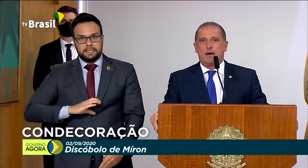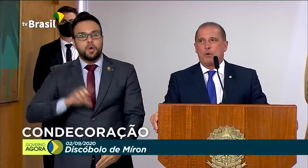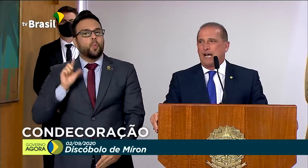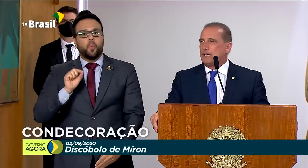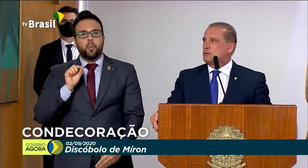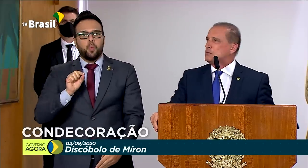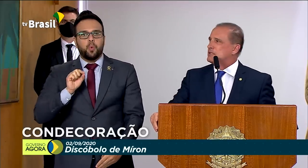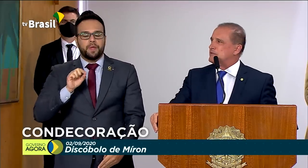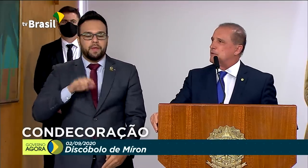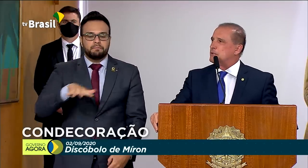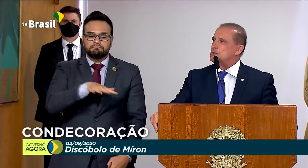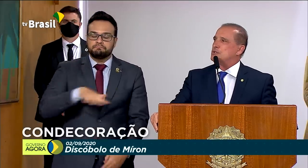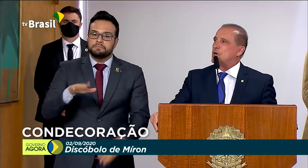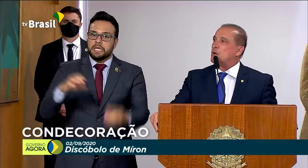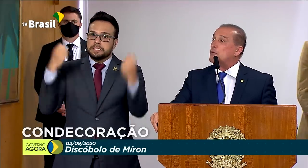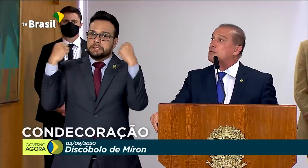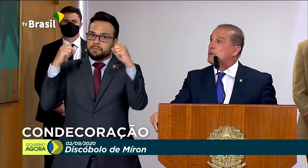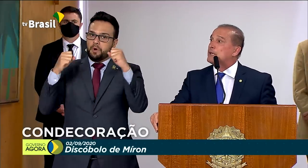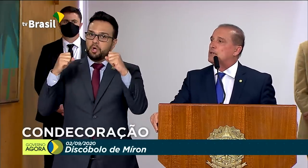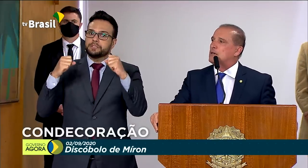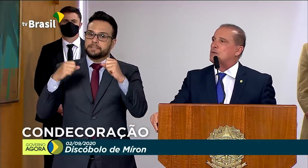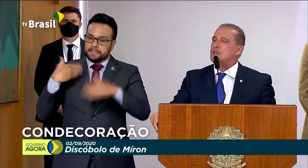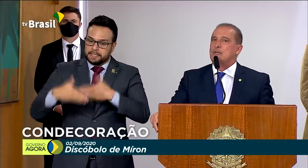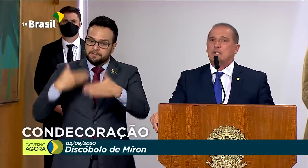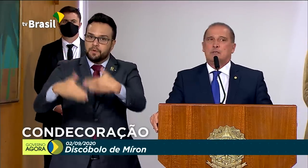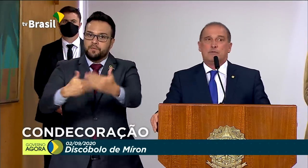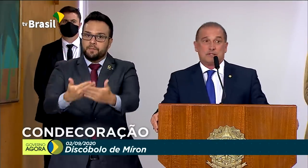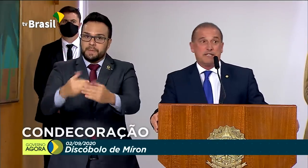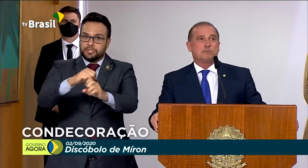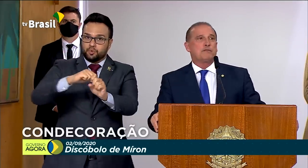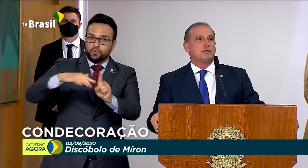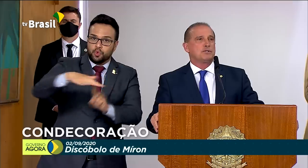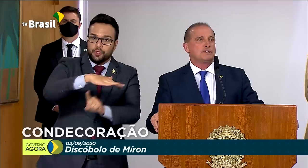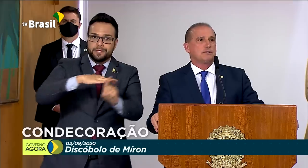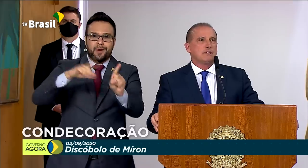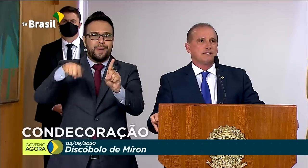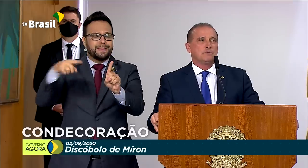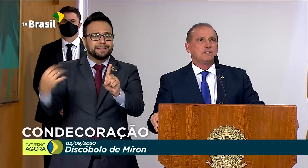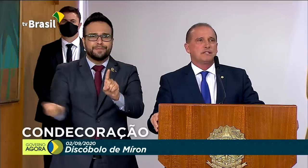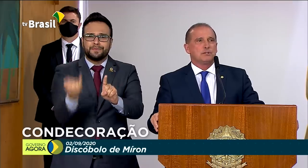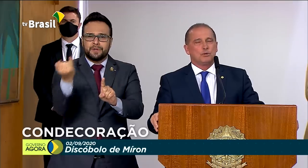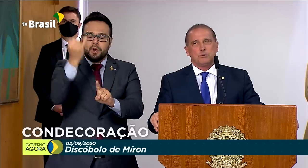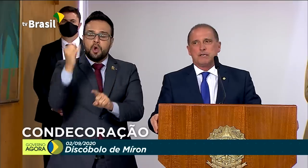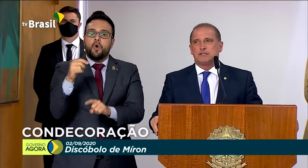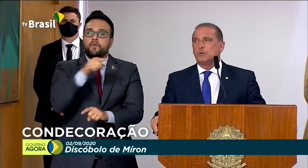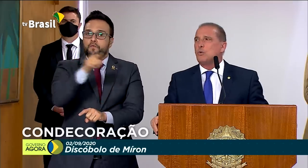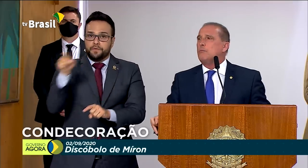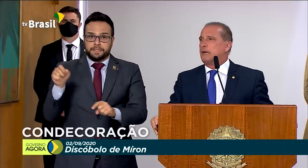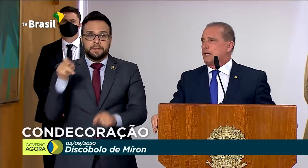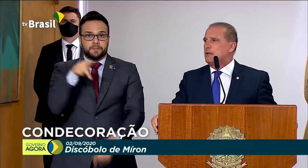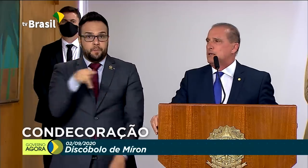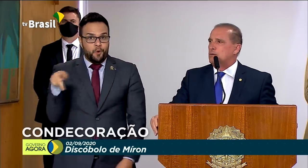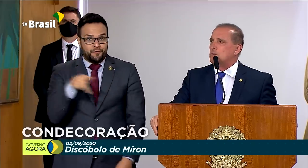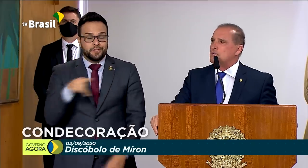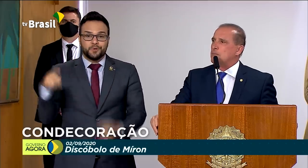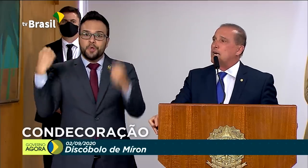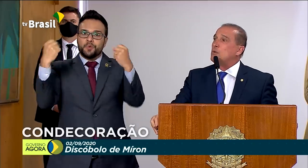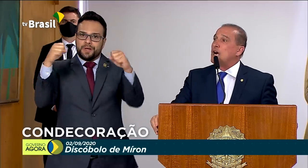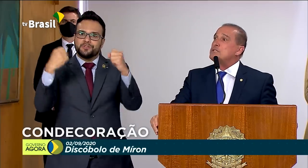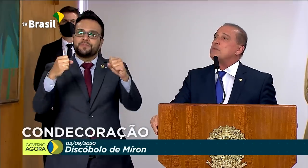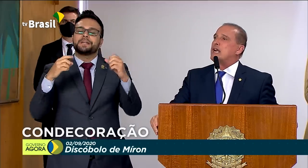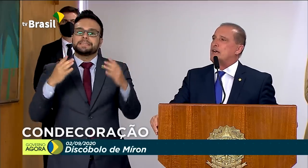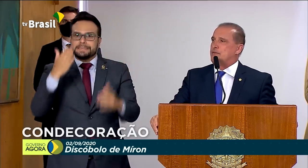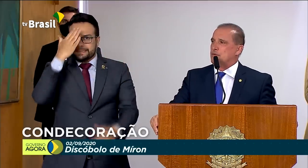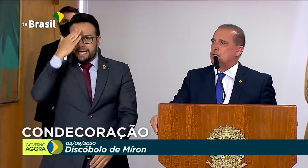ao lado do desenvolvimento social como fundamental. Vocês, professores de educação física de todo o Brasil, cumprem um